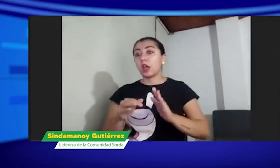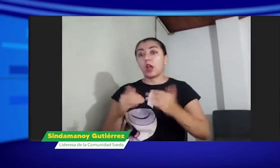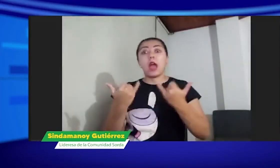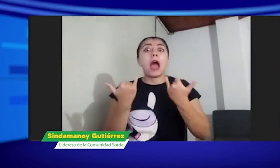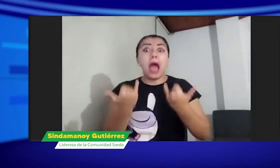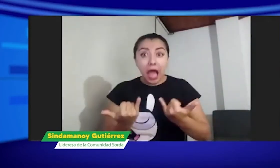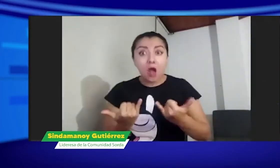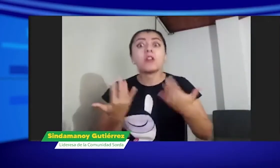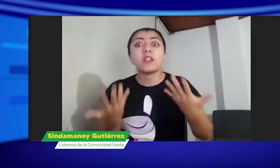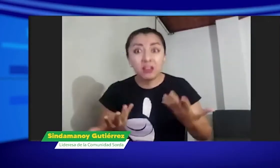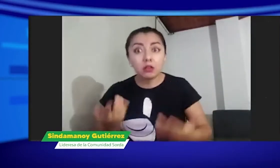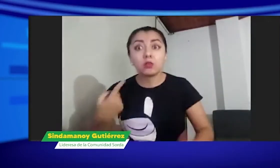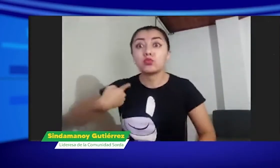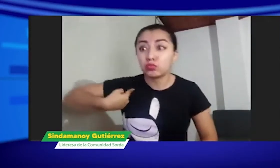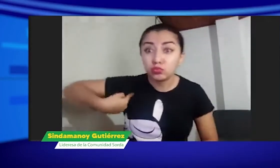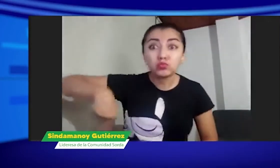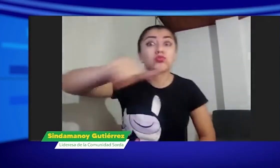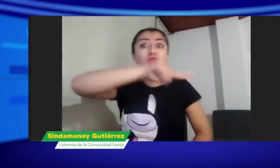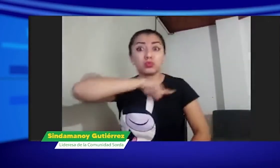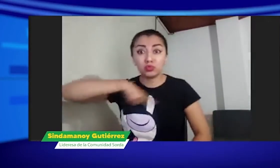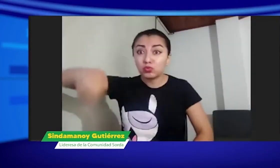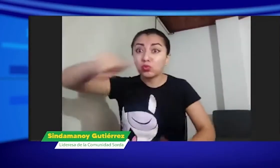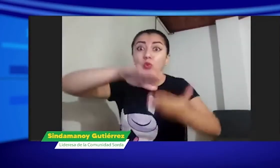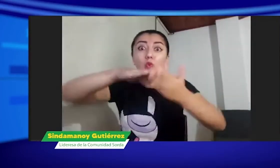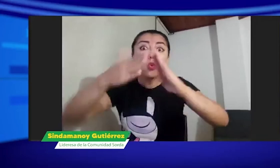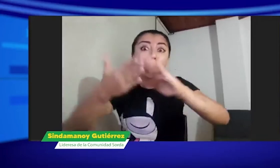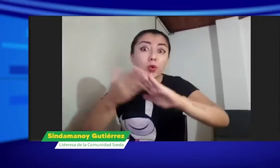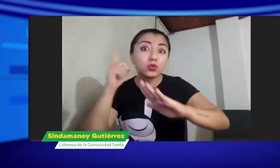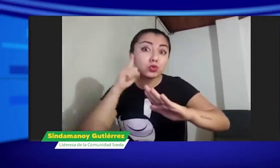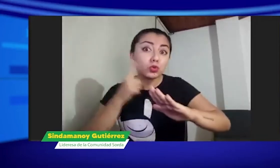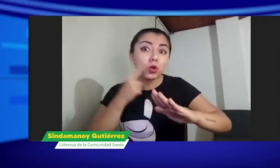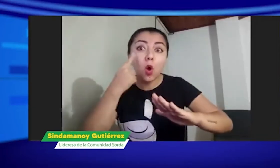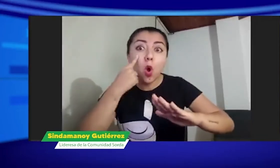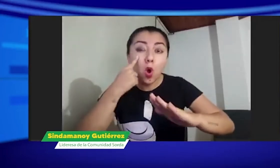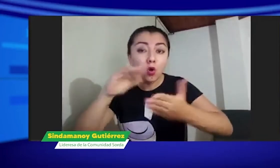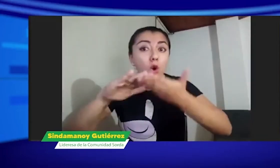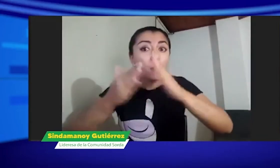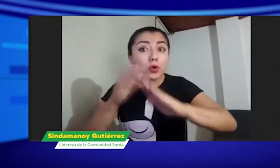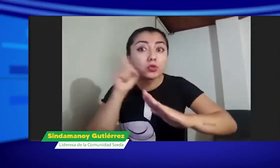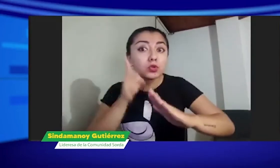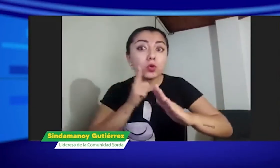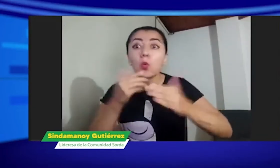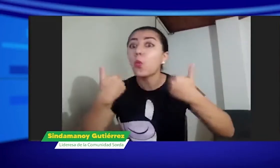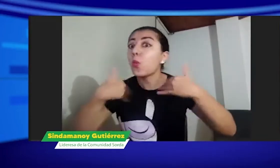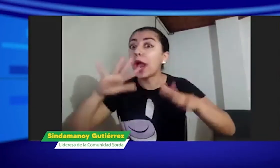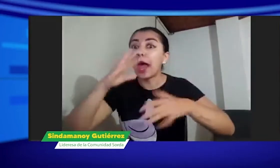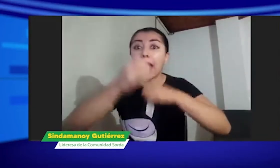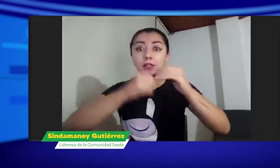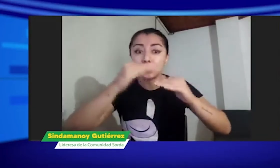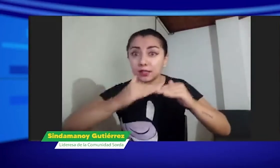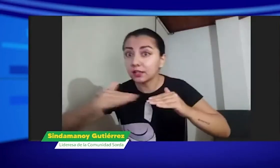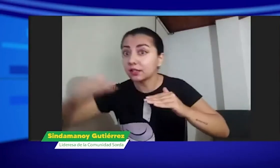este momento no tenemos una ley que nos resguarde en cuanto a ese tema, pero nosotros como comunidad sorda,